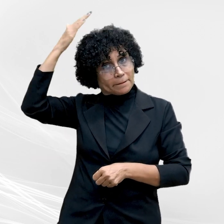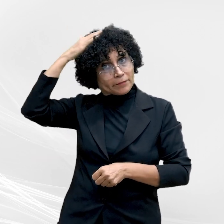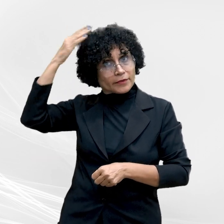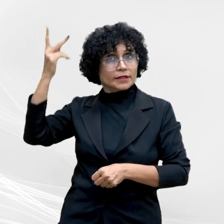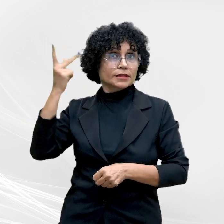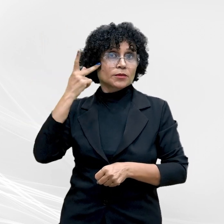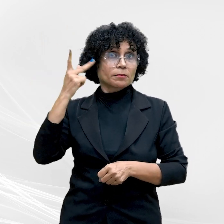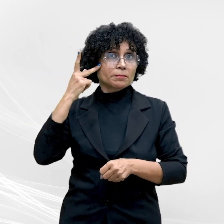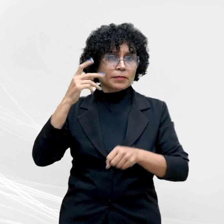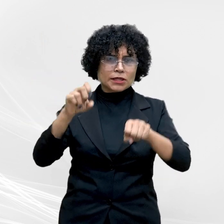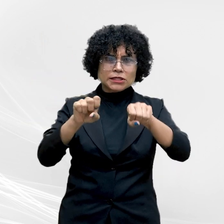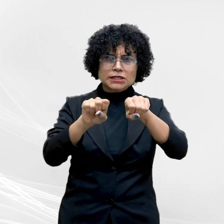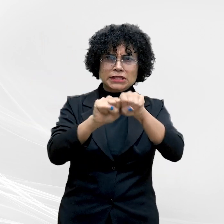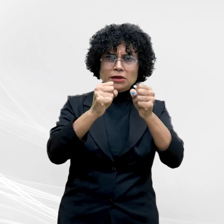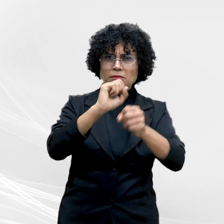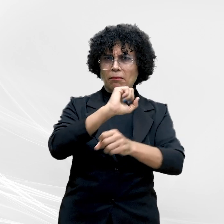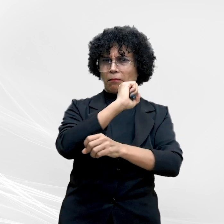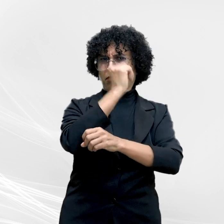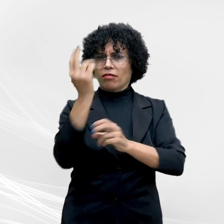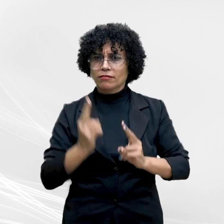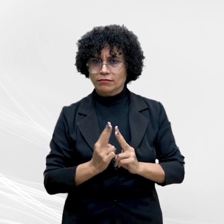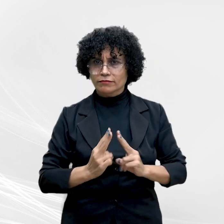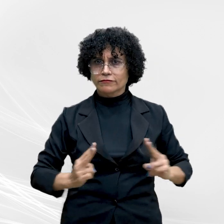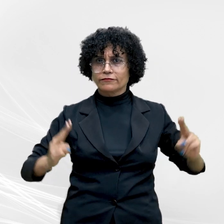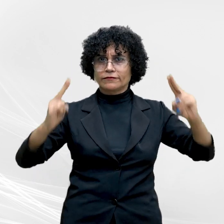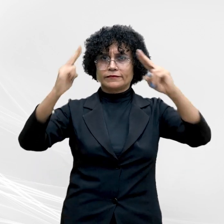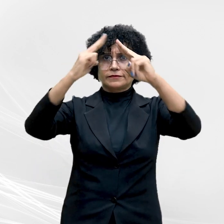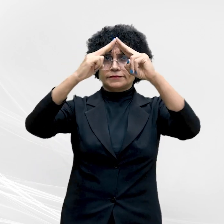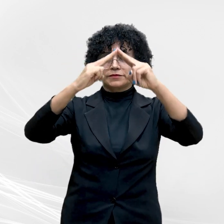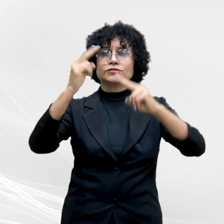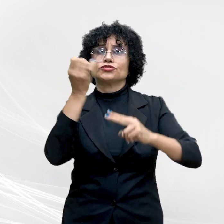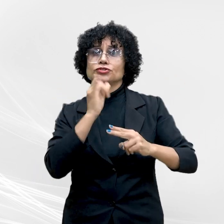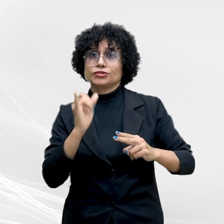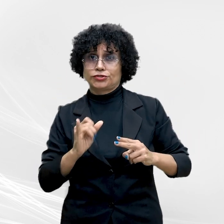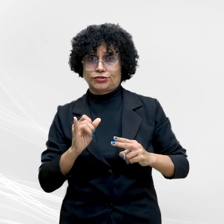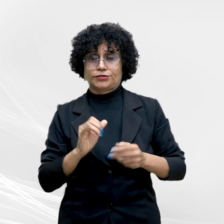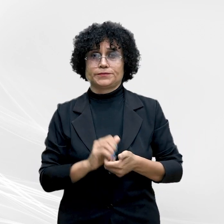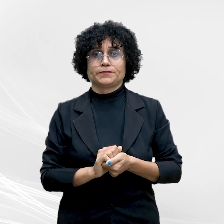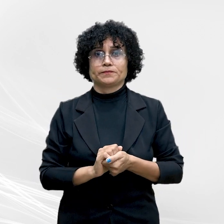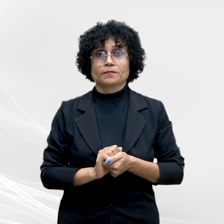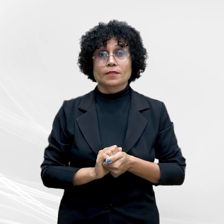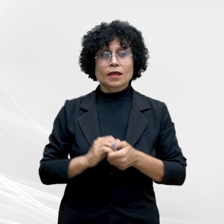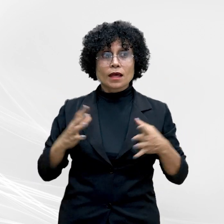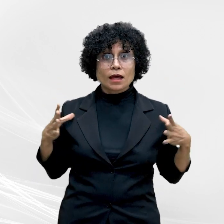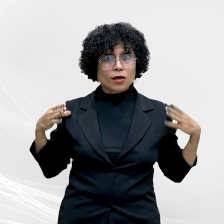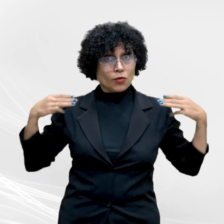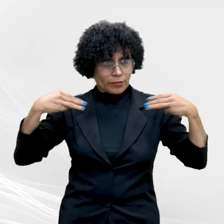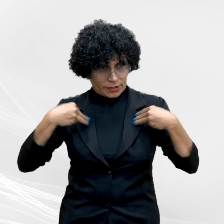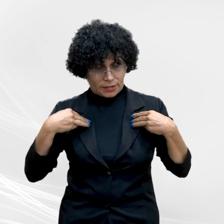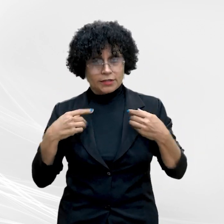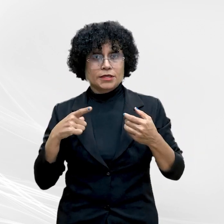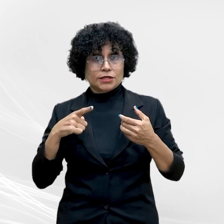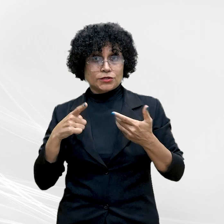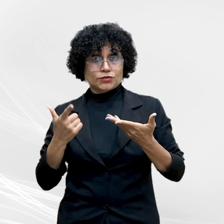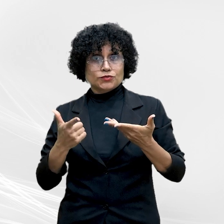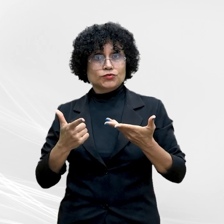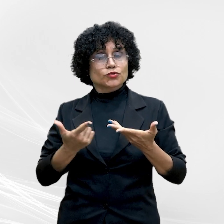derrubada e danificação de torres de energia elétrica. O ministro anunciou ainda que, em breve, o governo federal apresentará